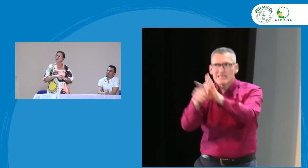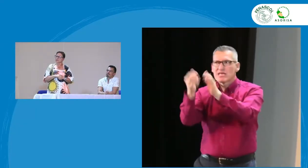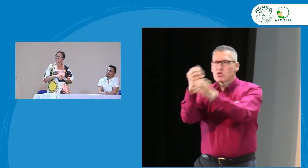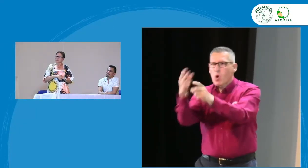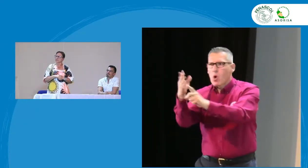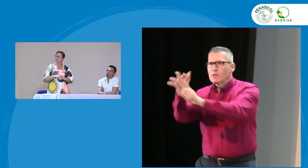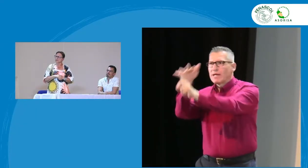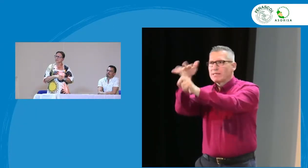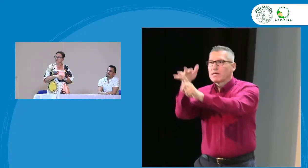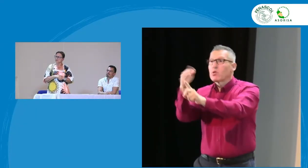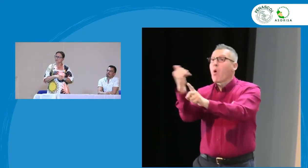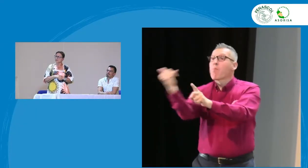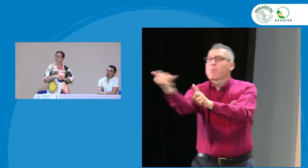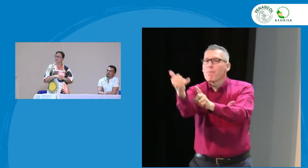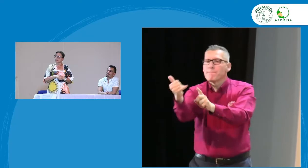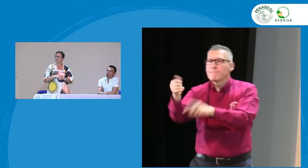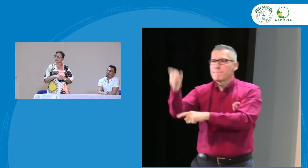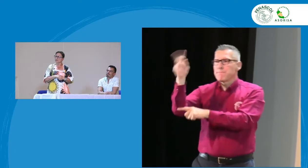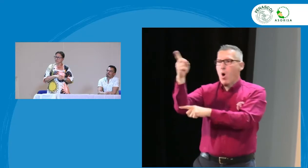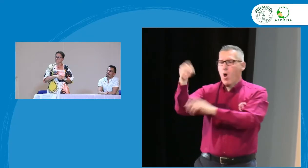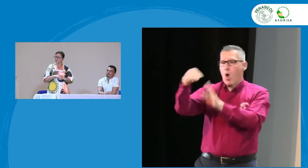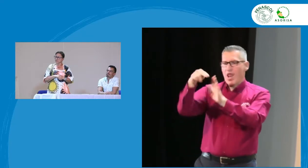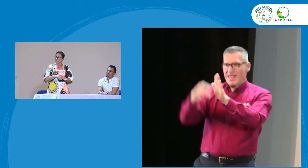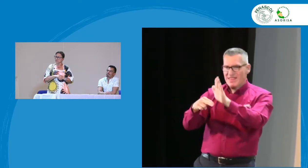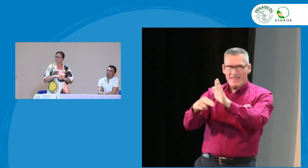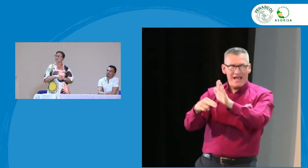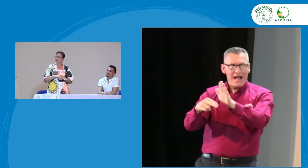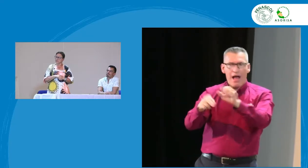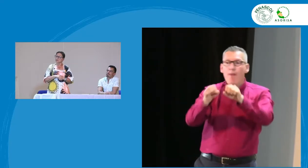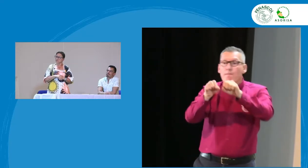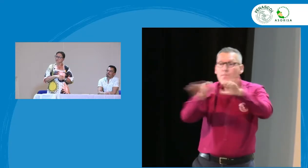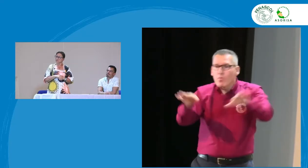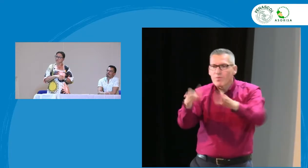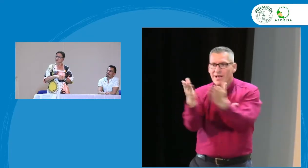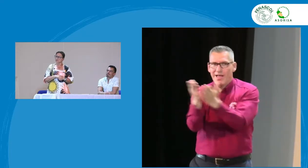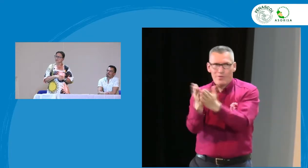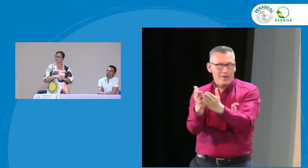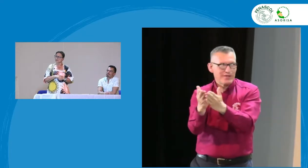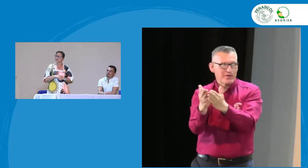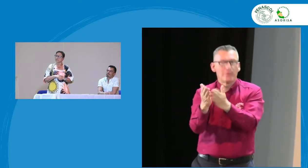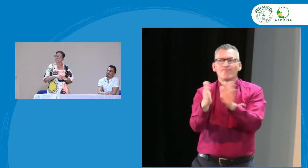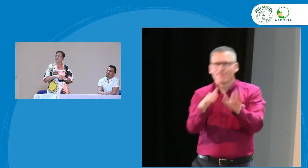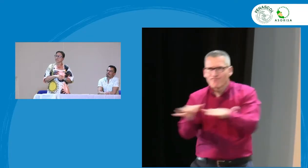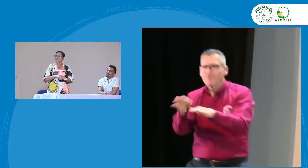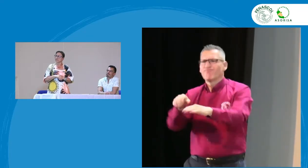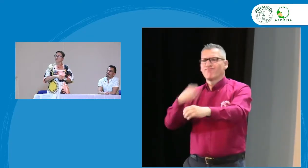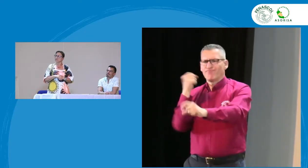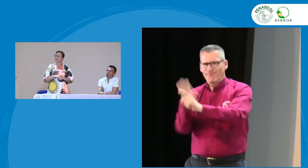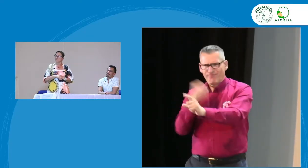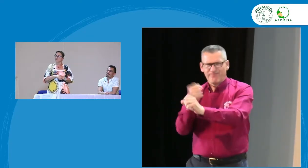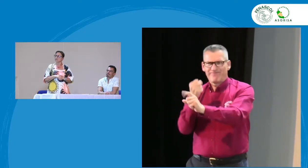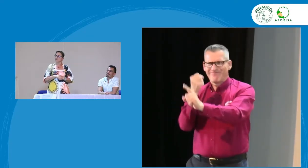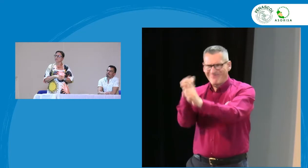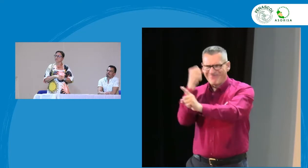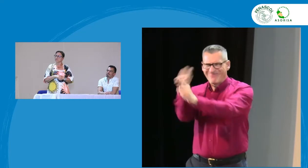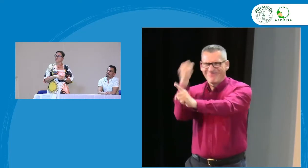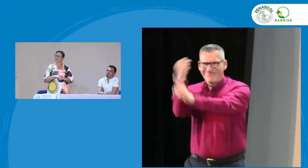cambiar el marco legal la normativa que se tiene las políticas actuales hay una política pública de educación